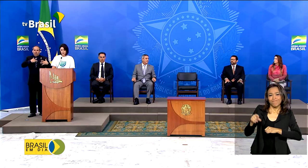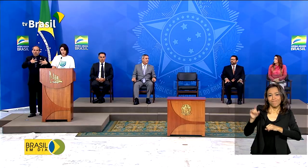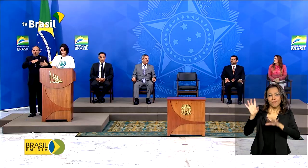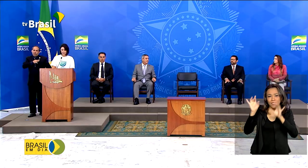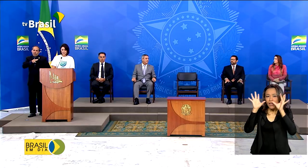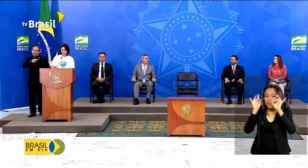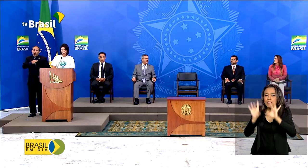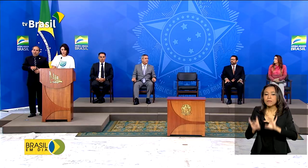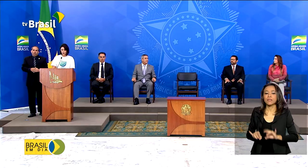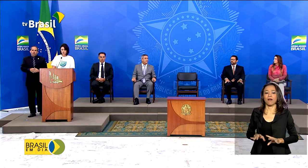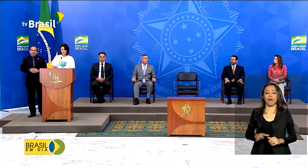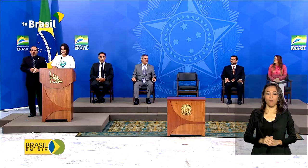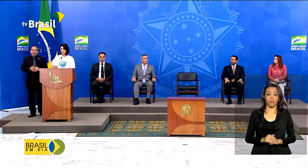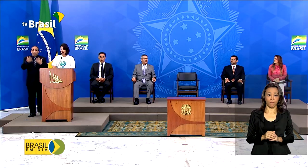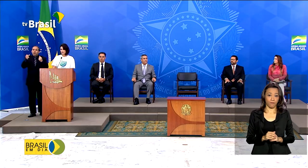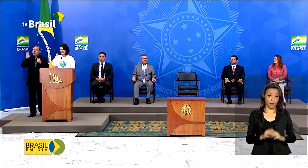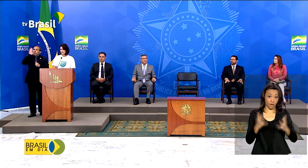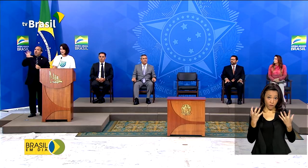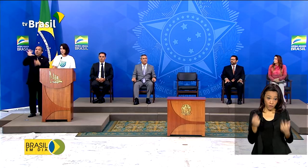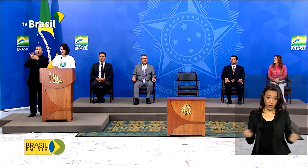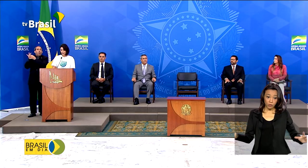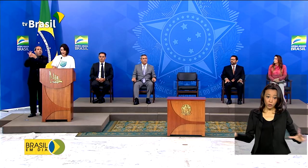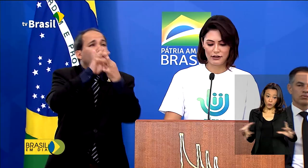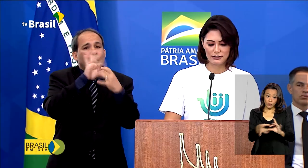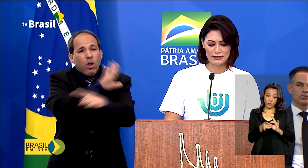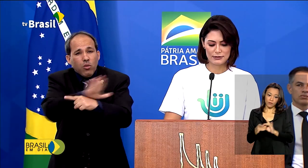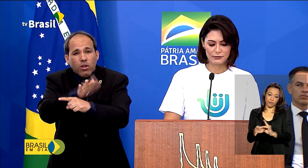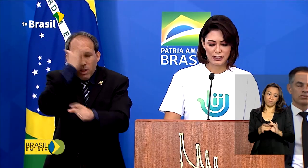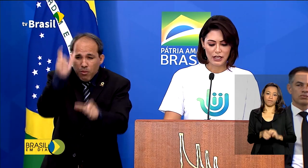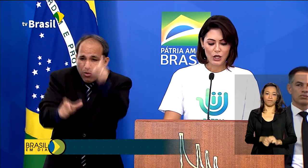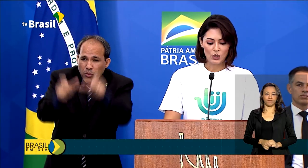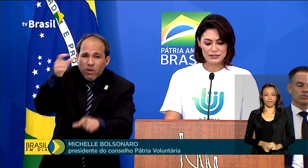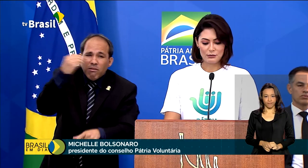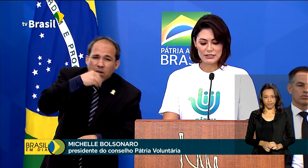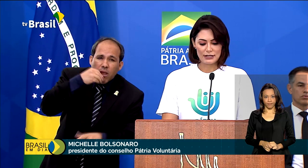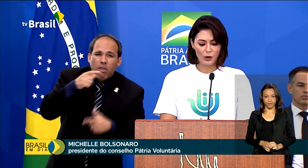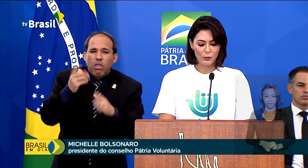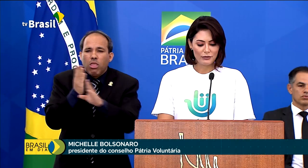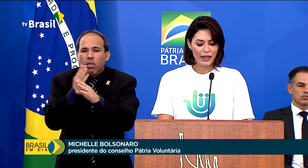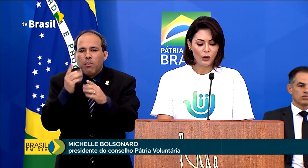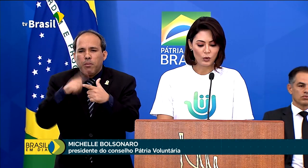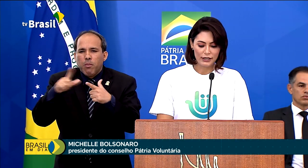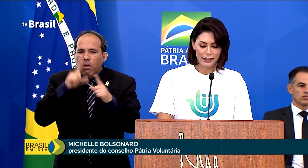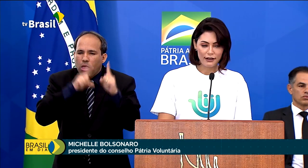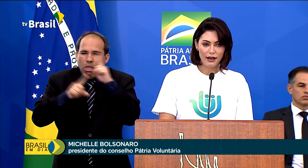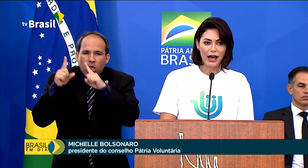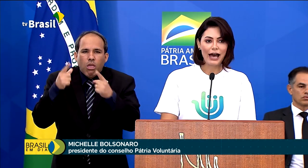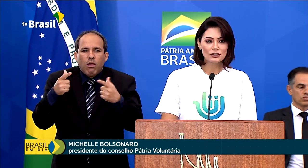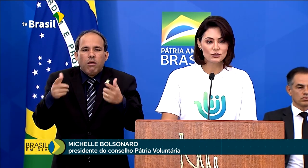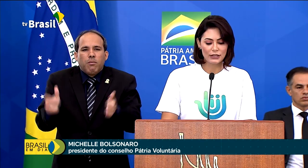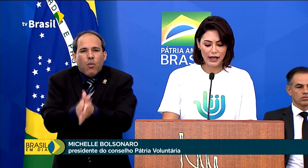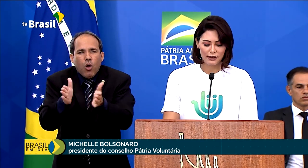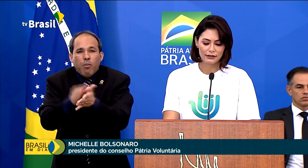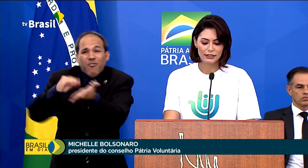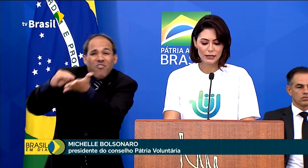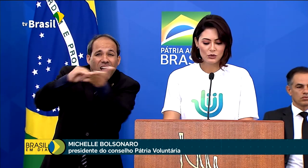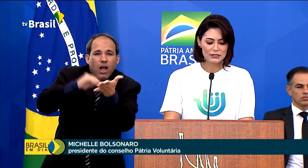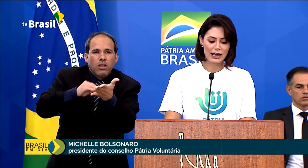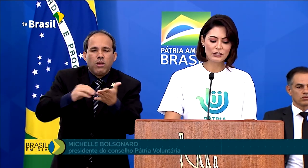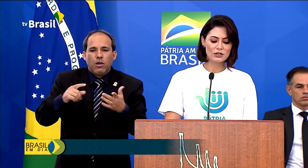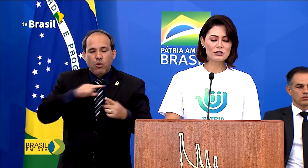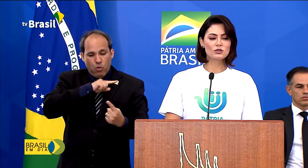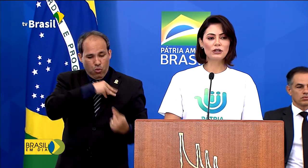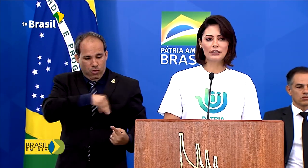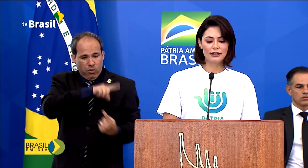Vamos unir a nação em prol dos mais frágeis e vulneráveis. Nossa missão é acolher, ajudar e